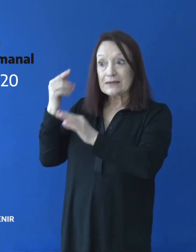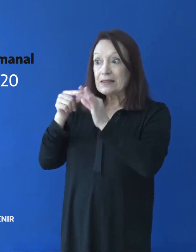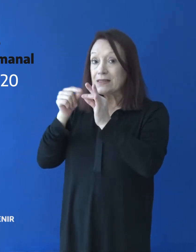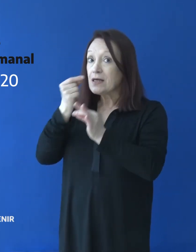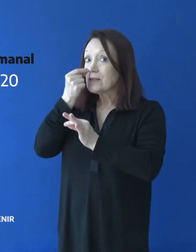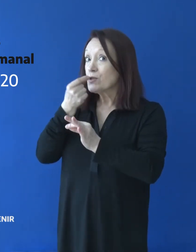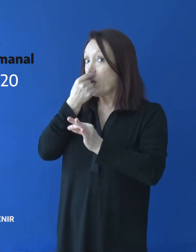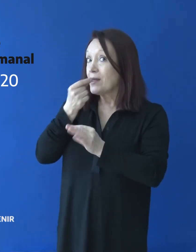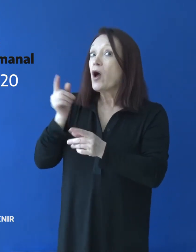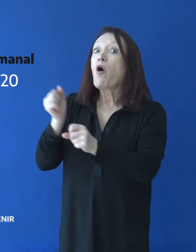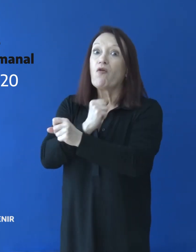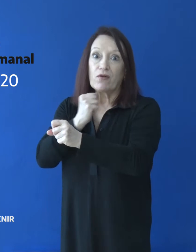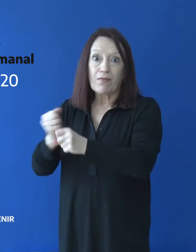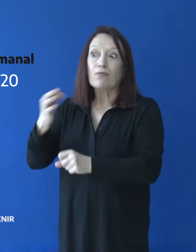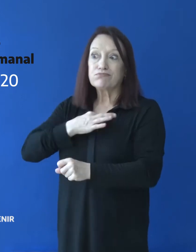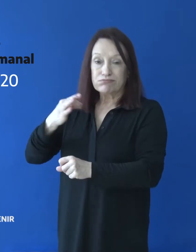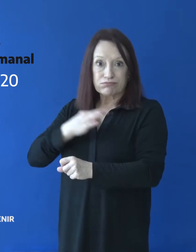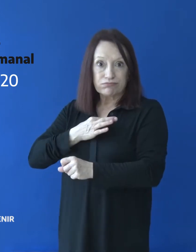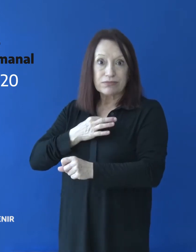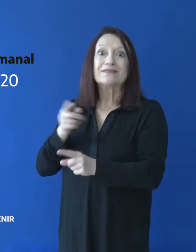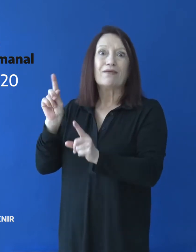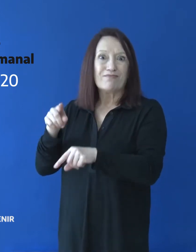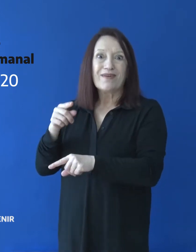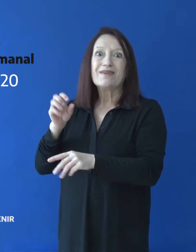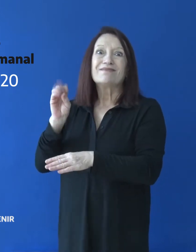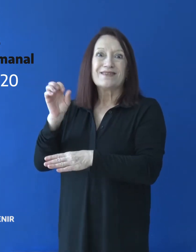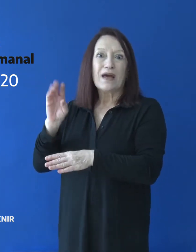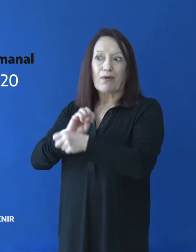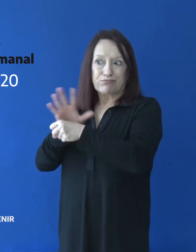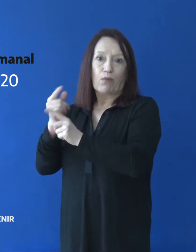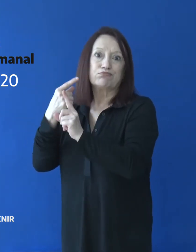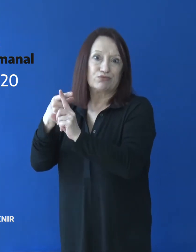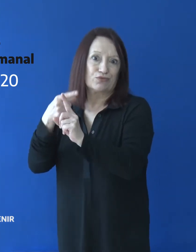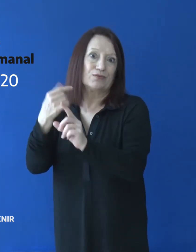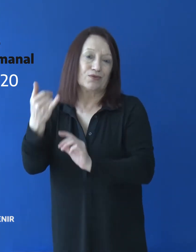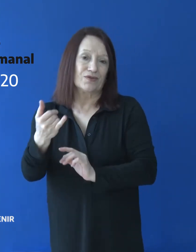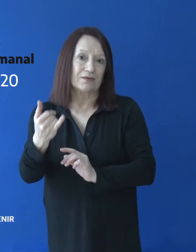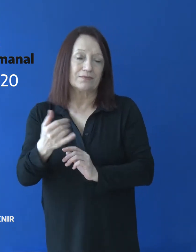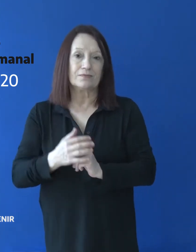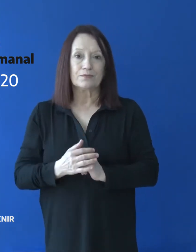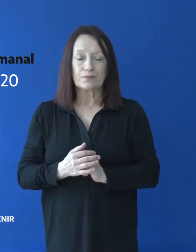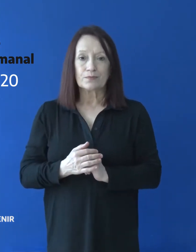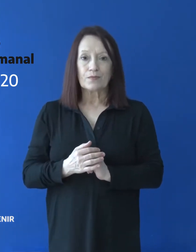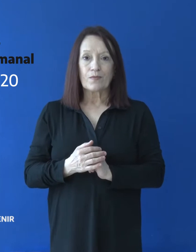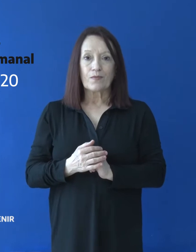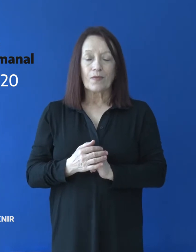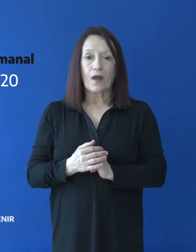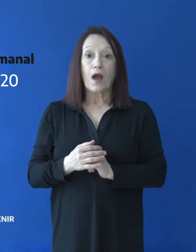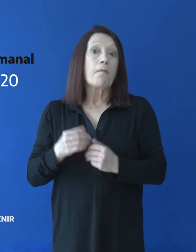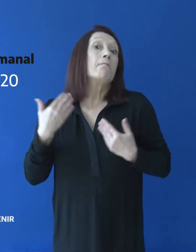transforman en casos confirmados, o también son conocidos como positivos. Es posible